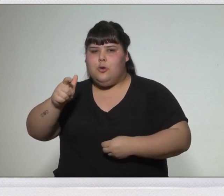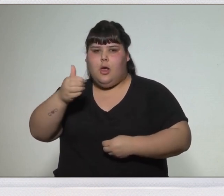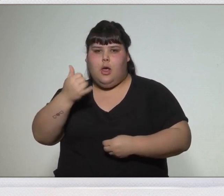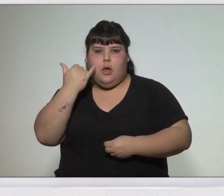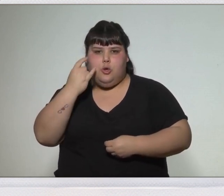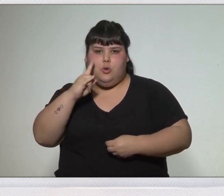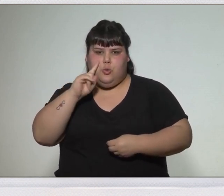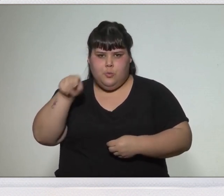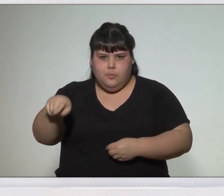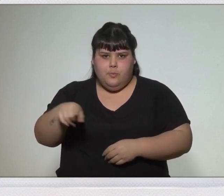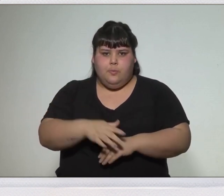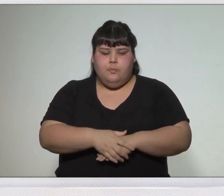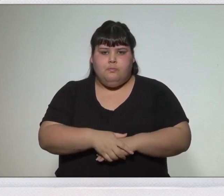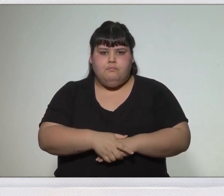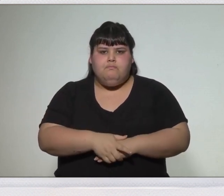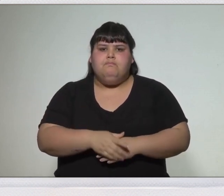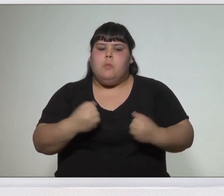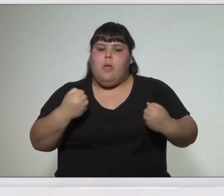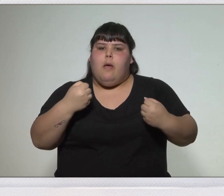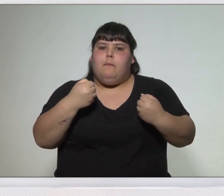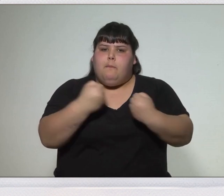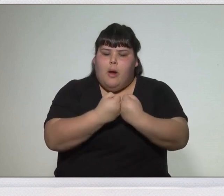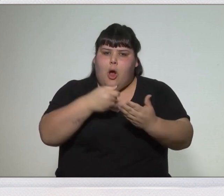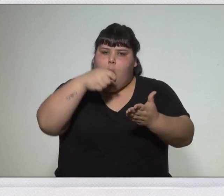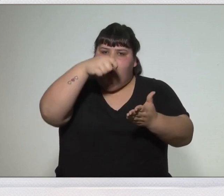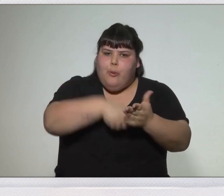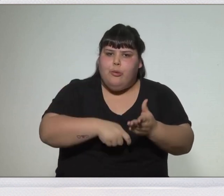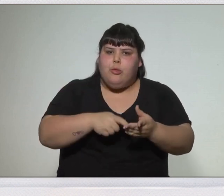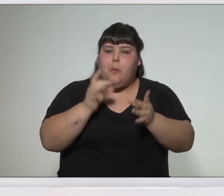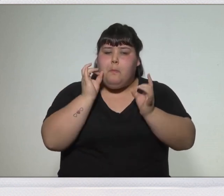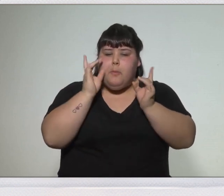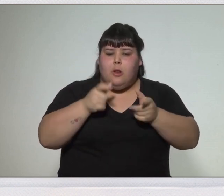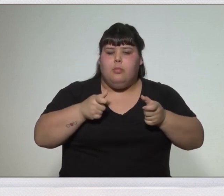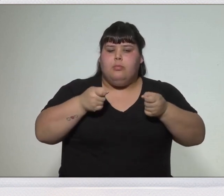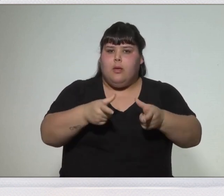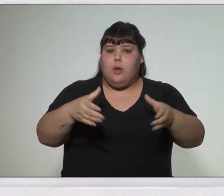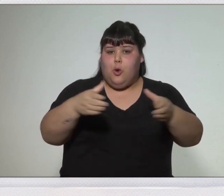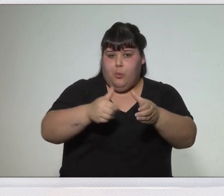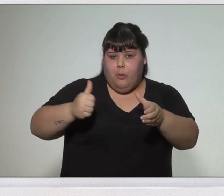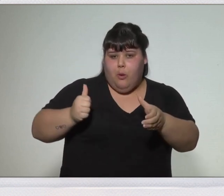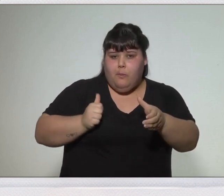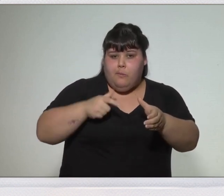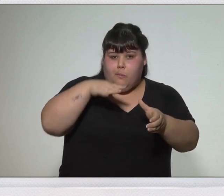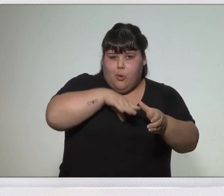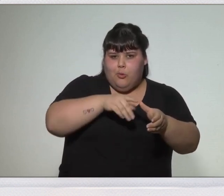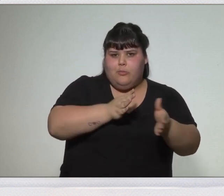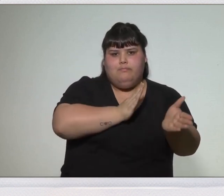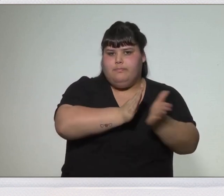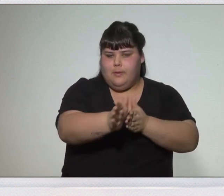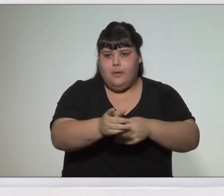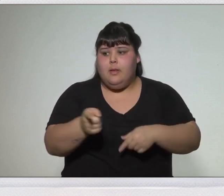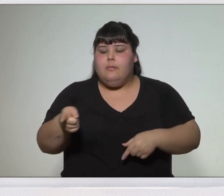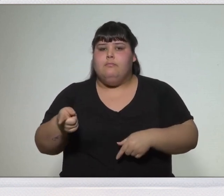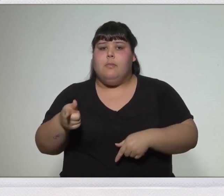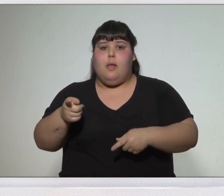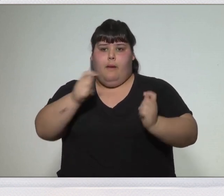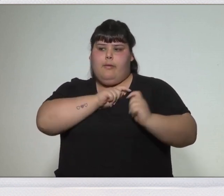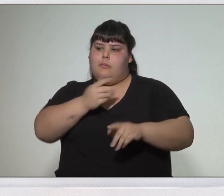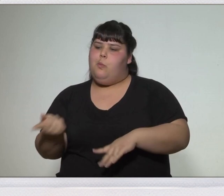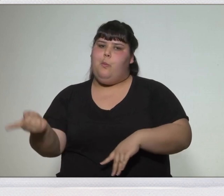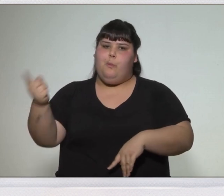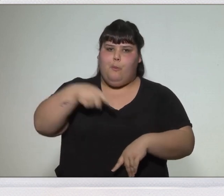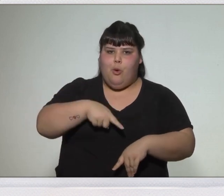armisticio determina el retiro de las tropas portuguesas y se restablece el sitio a Montevideo.